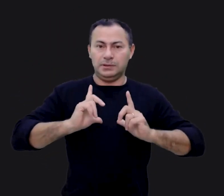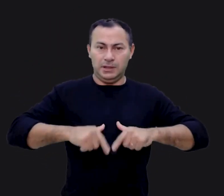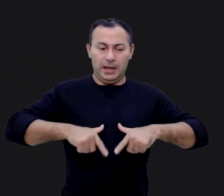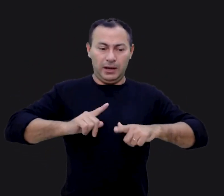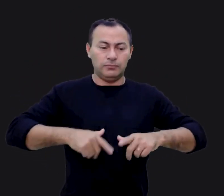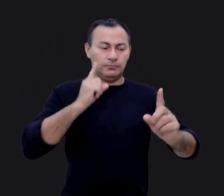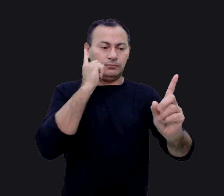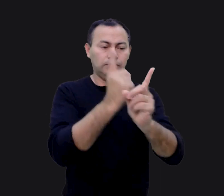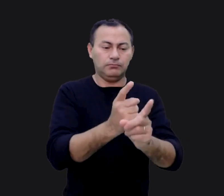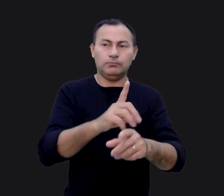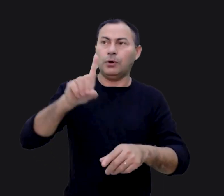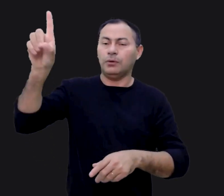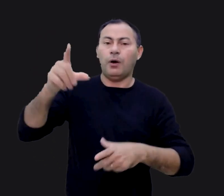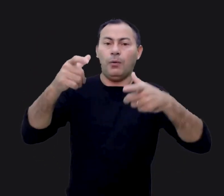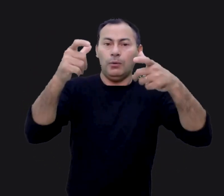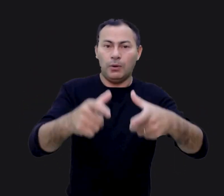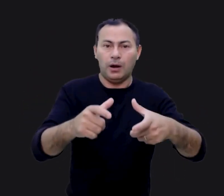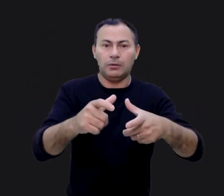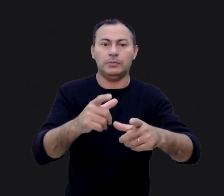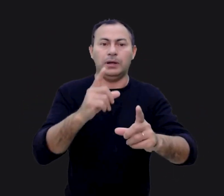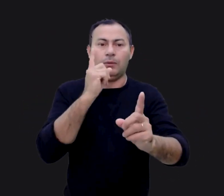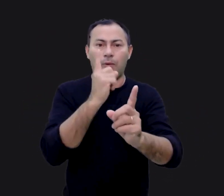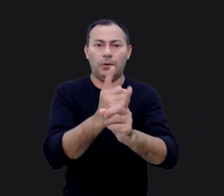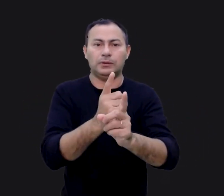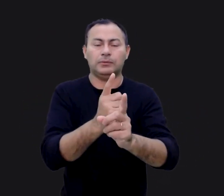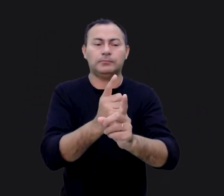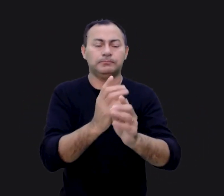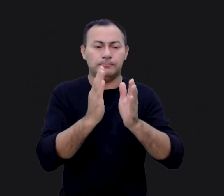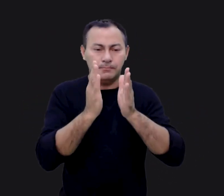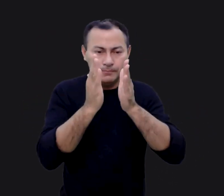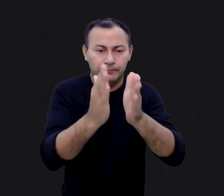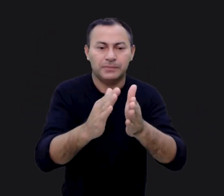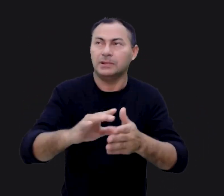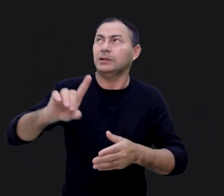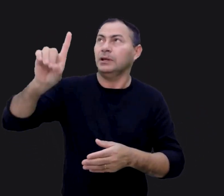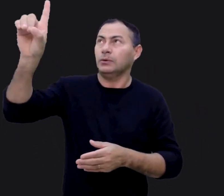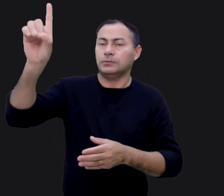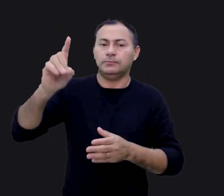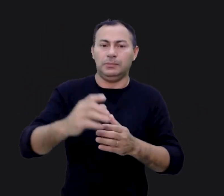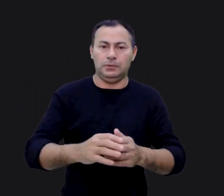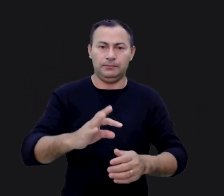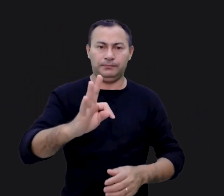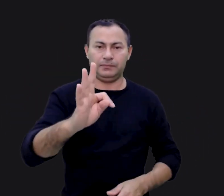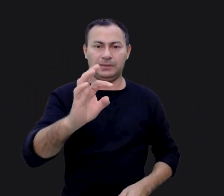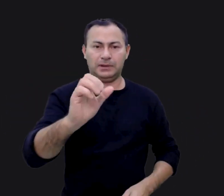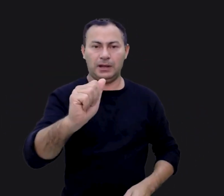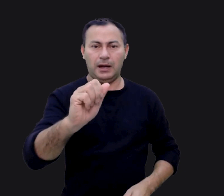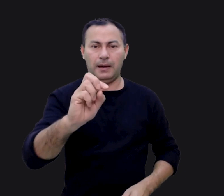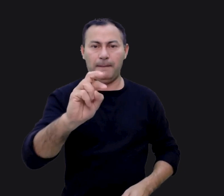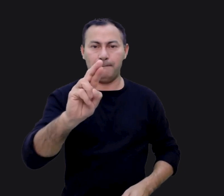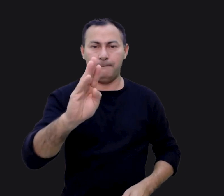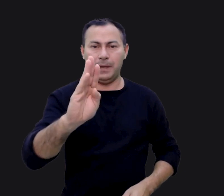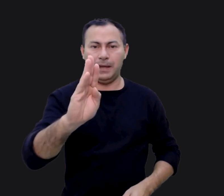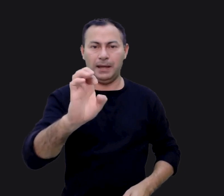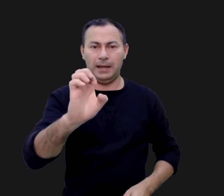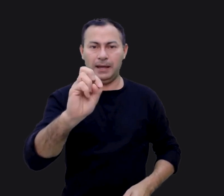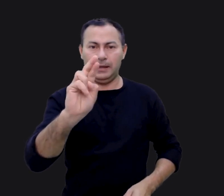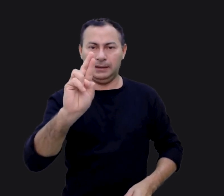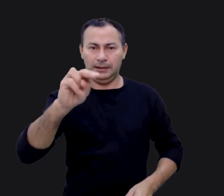encontravam com Deus. Esse foi o lugar onde eles encontraram a direção de Deus. O tabernáculo não somente nos fala de adoração,